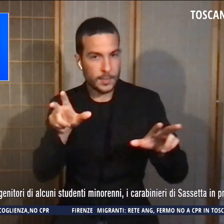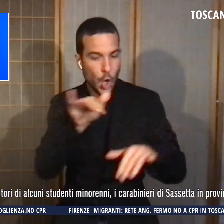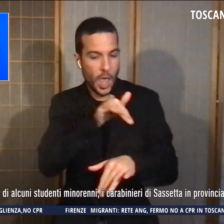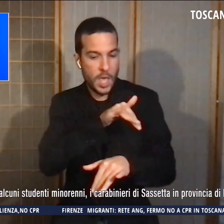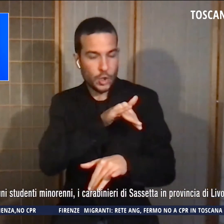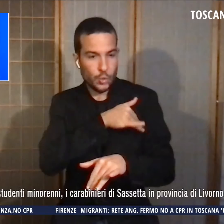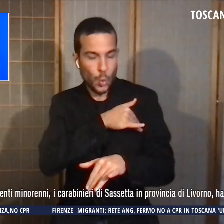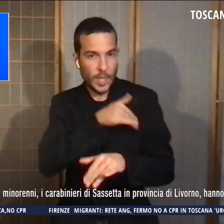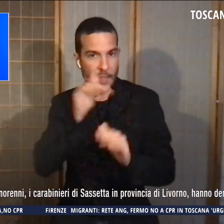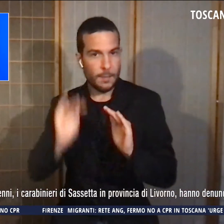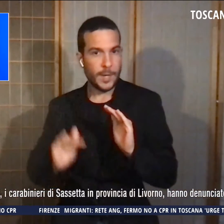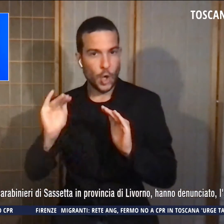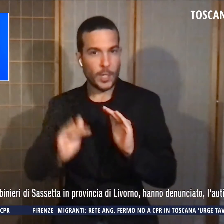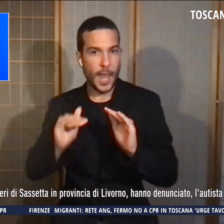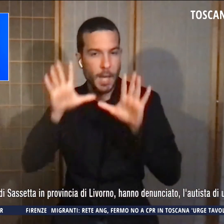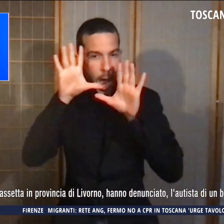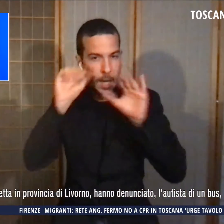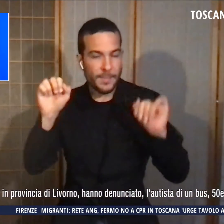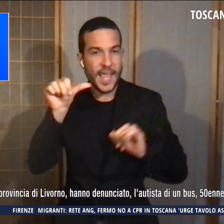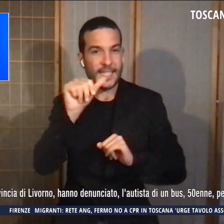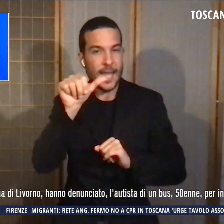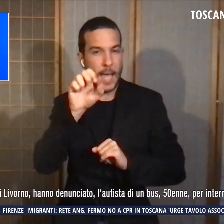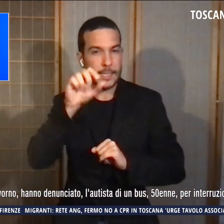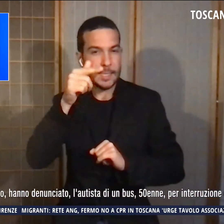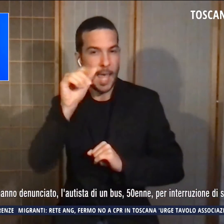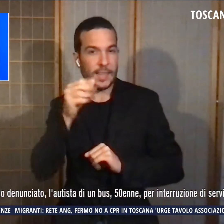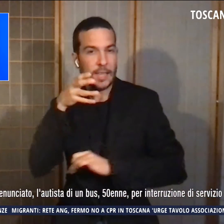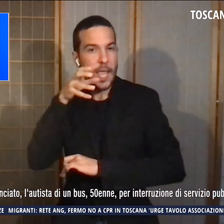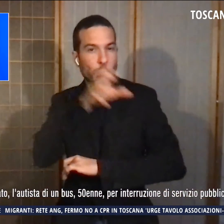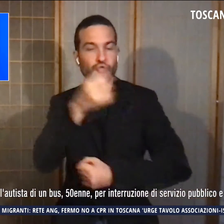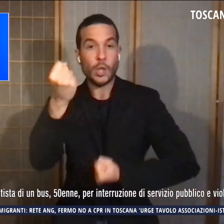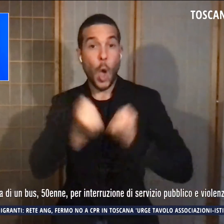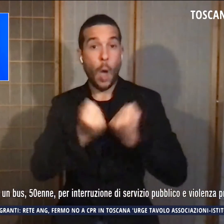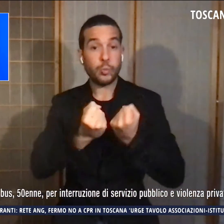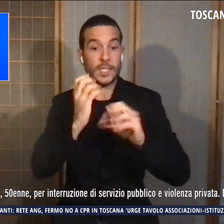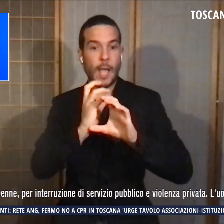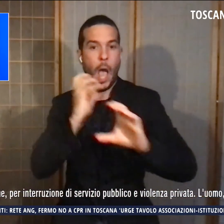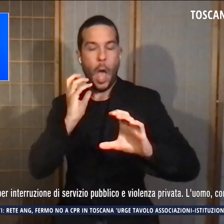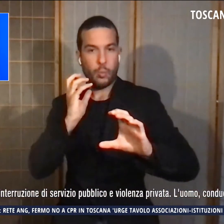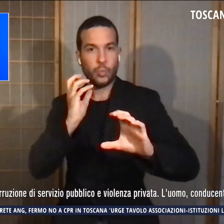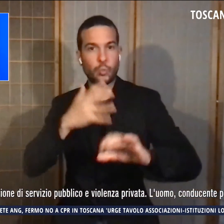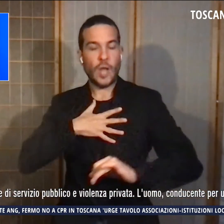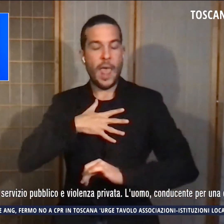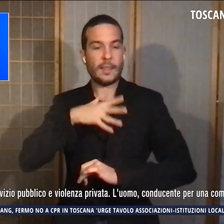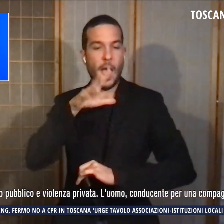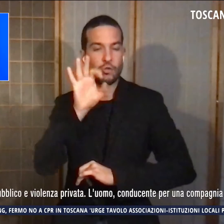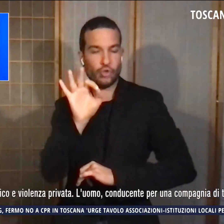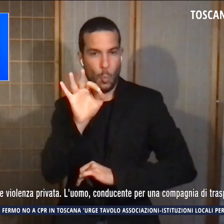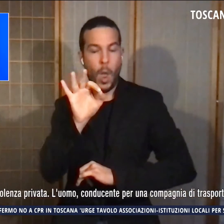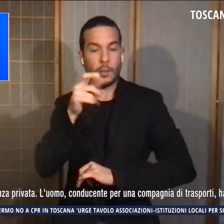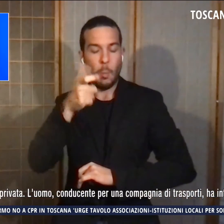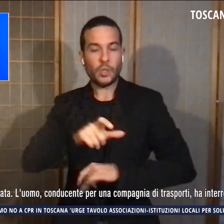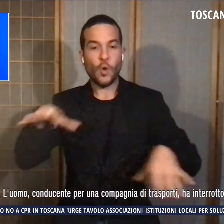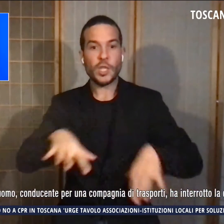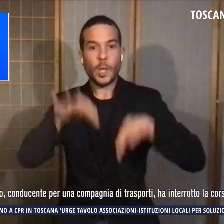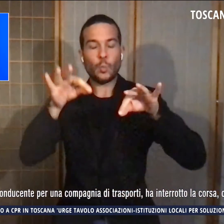Sassetta hanno denunciato l'autista di un bus 50enne per interruzione di servizio pubblico e